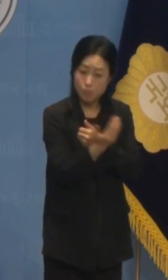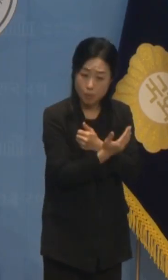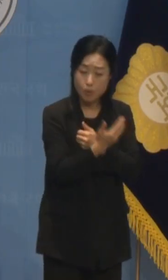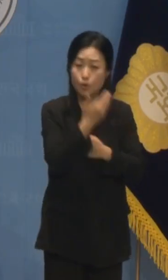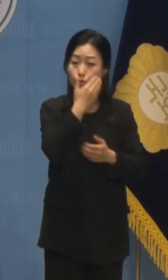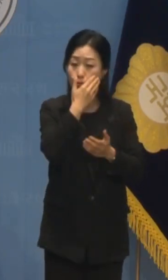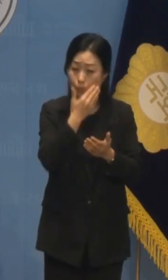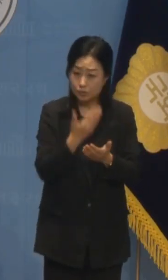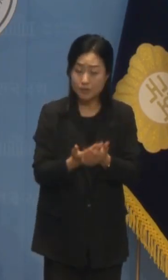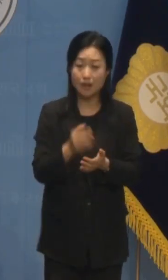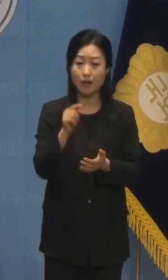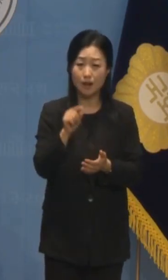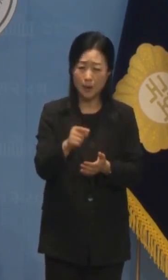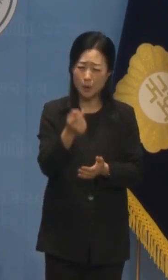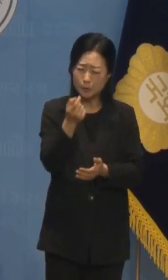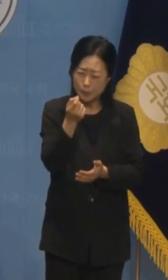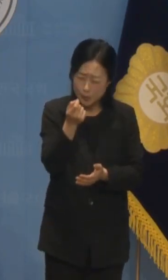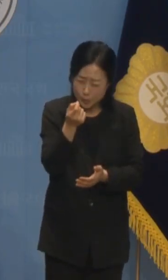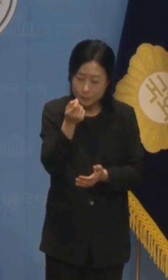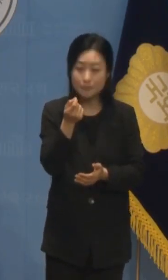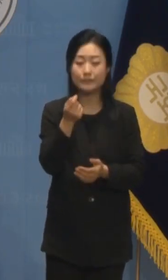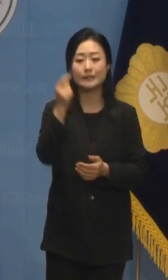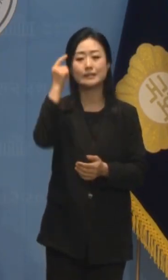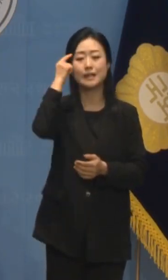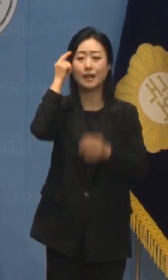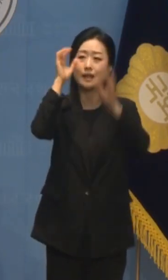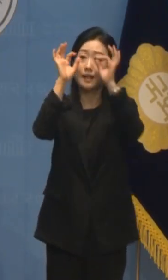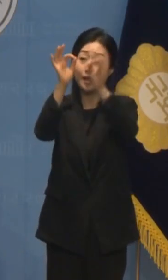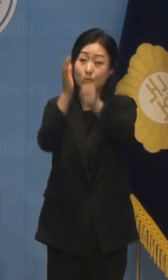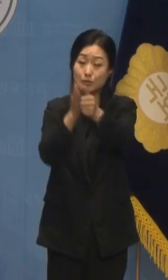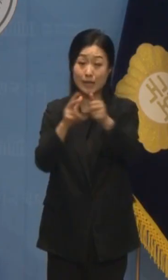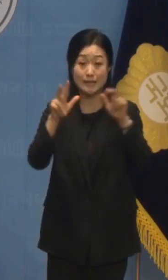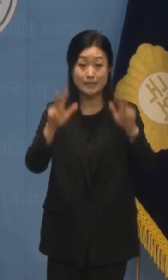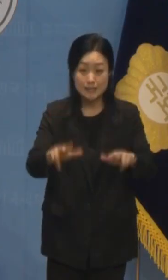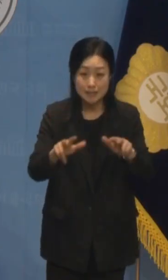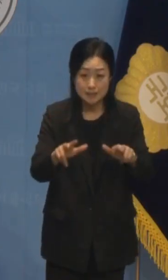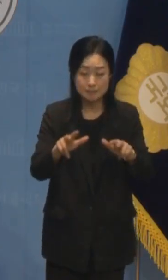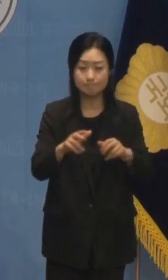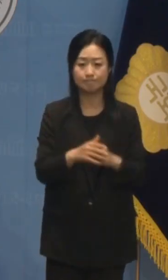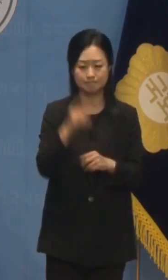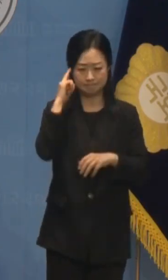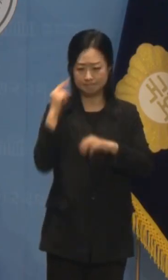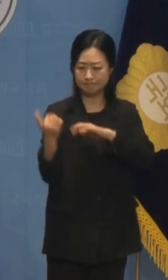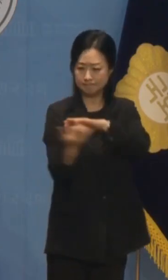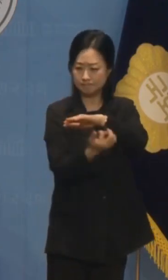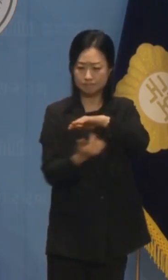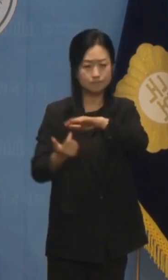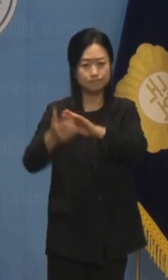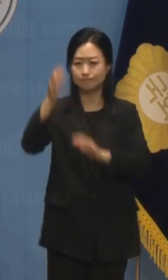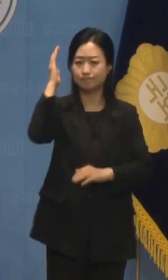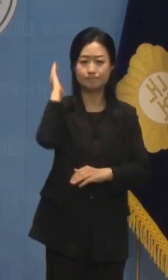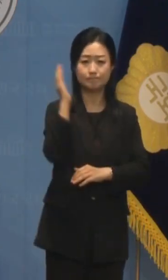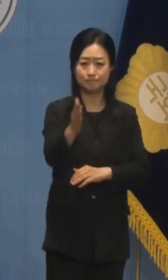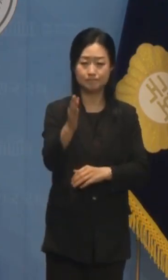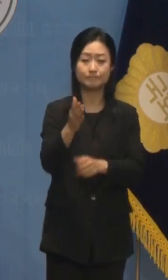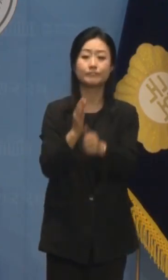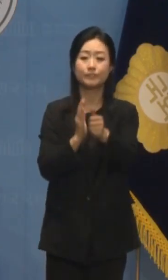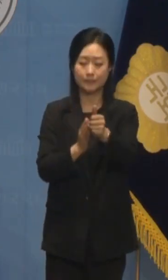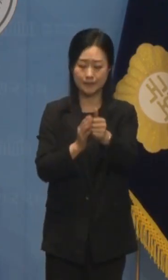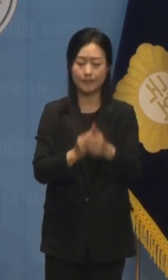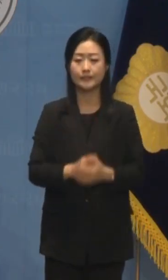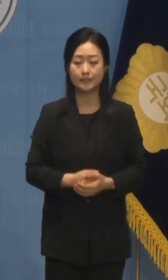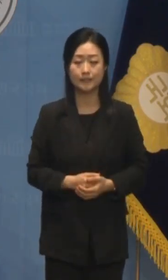소중함을 조금이라도 생각한다면 지금 당장 불순한 의도를 폐기하기를 바랍니다.